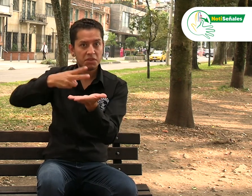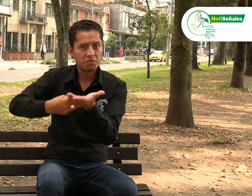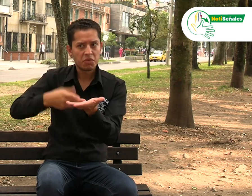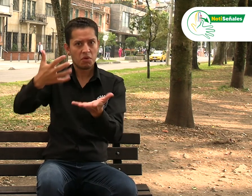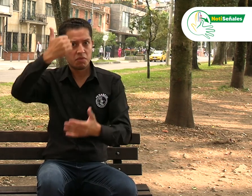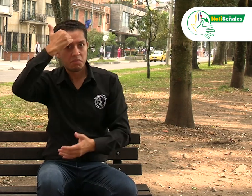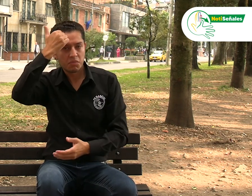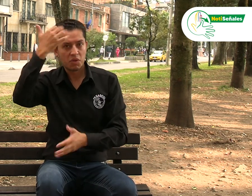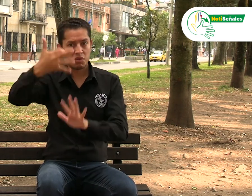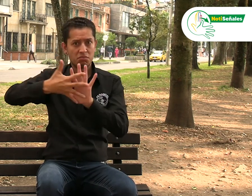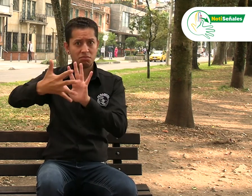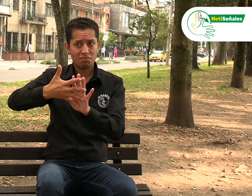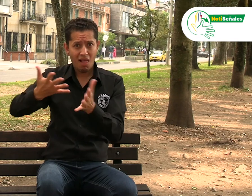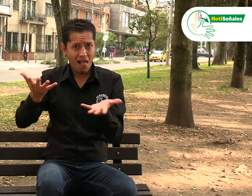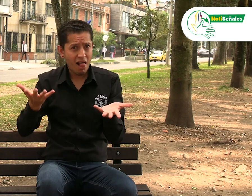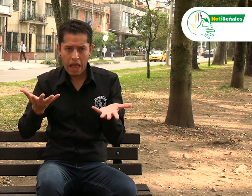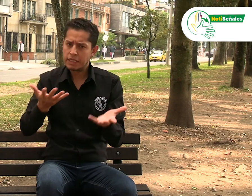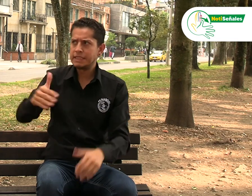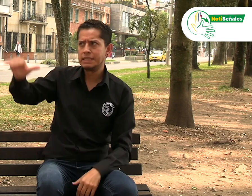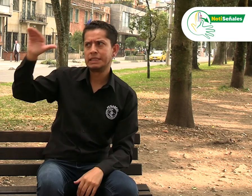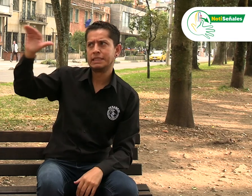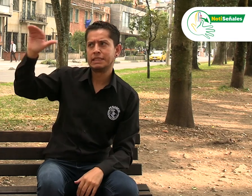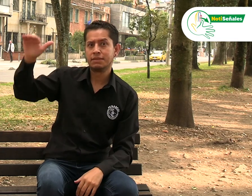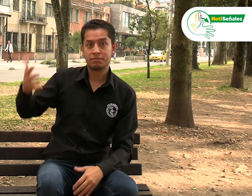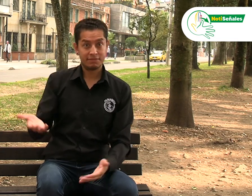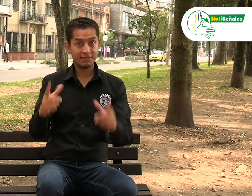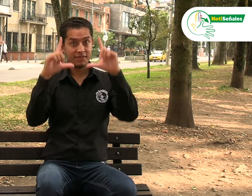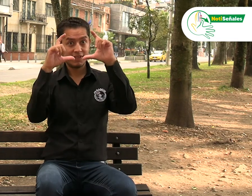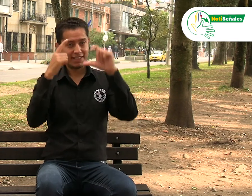maestros y los modelos lingüísticos para los colegios. Veamos algunas imágenes.